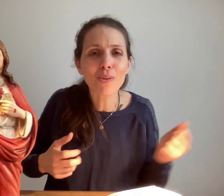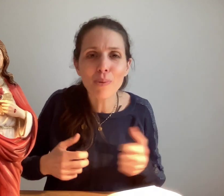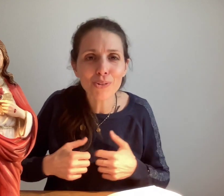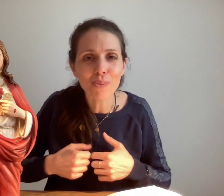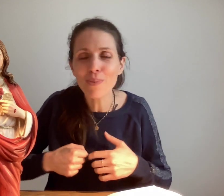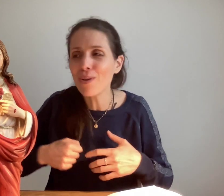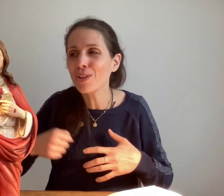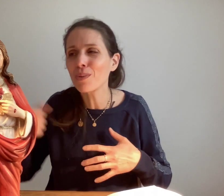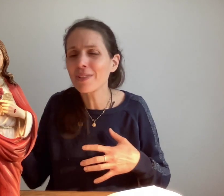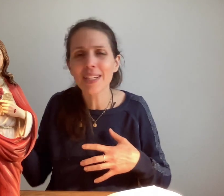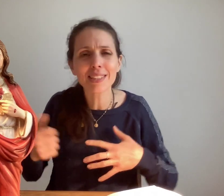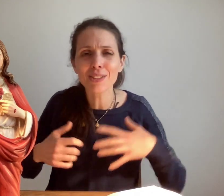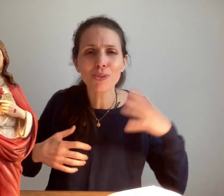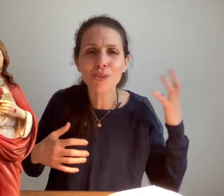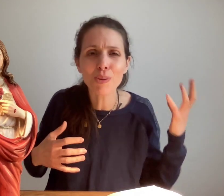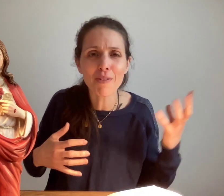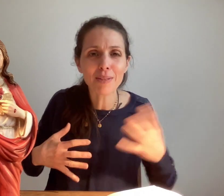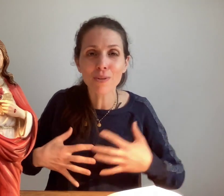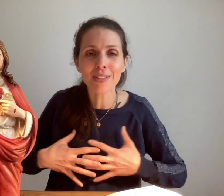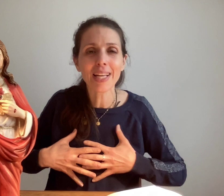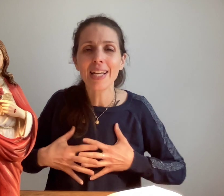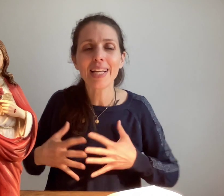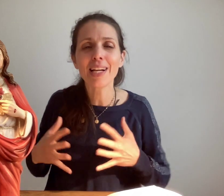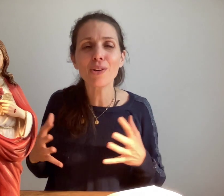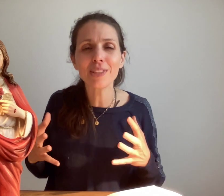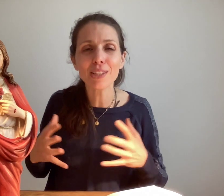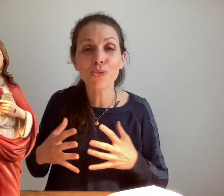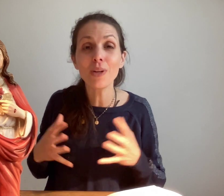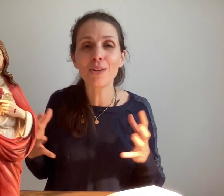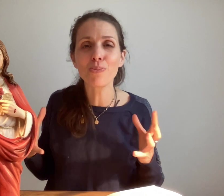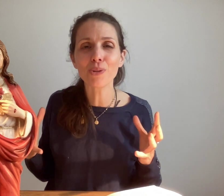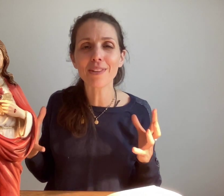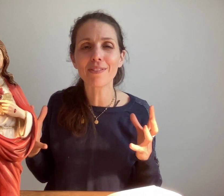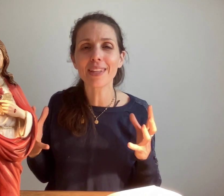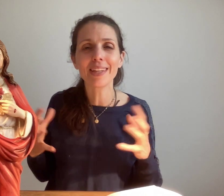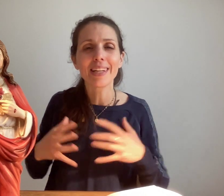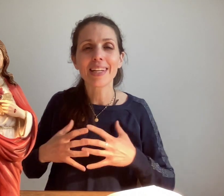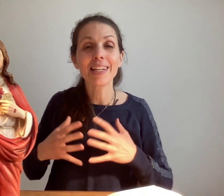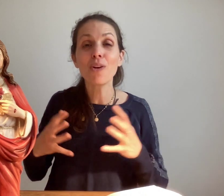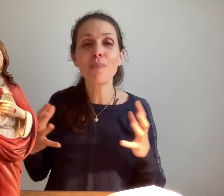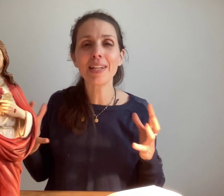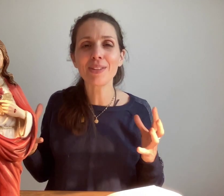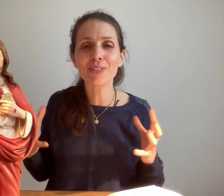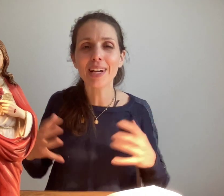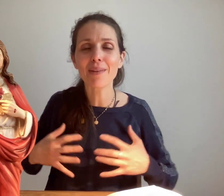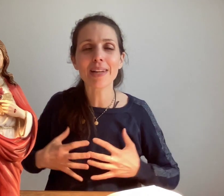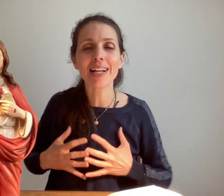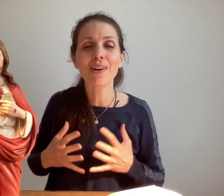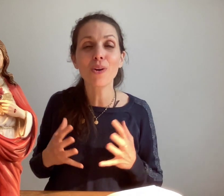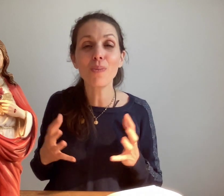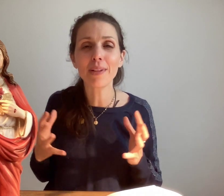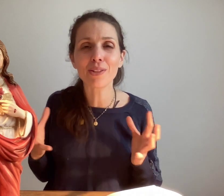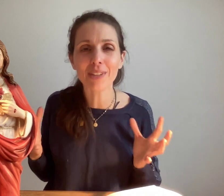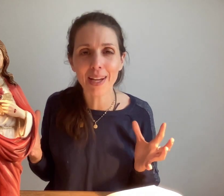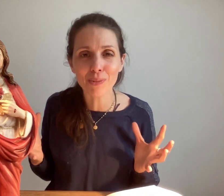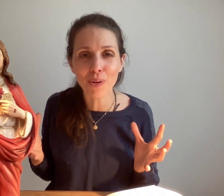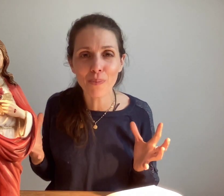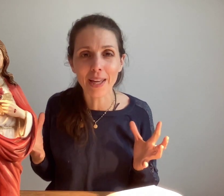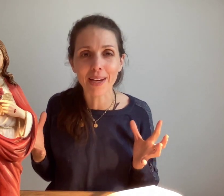comportements, nos mauvaises attitudes, nos mauvaises pensées. Il retire tout, il nous purifie, il embellit notre âme, il remplit notre âme de lumière.